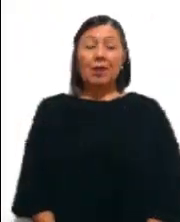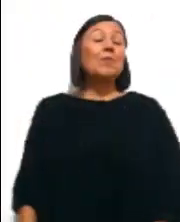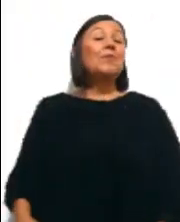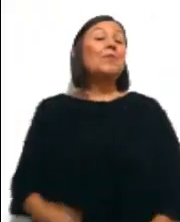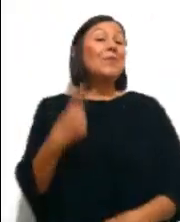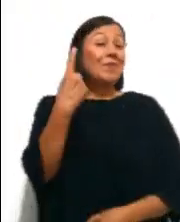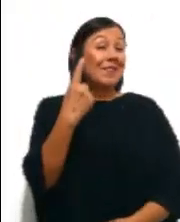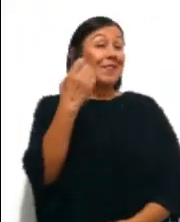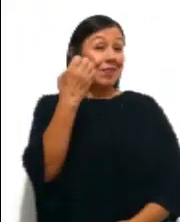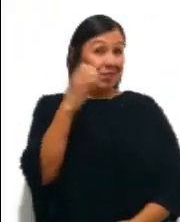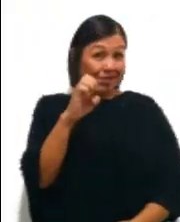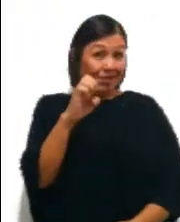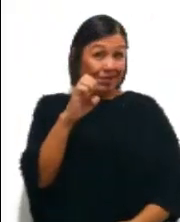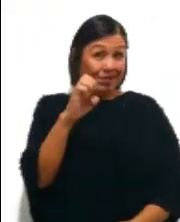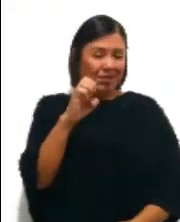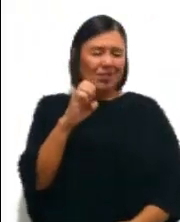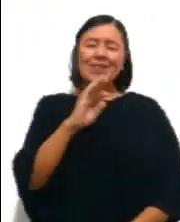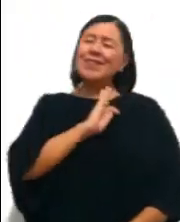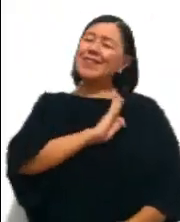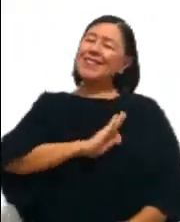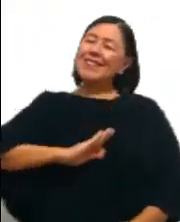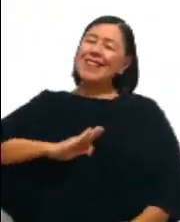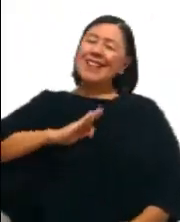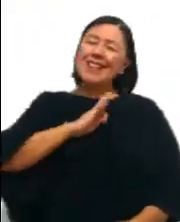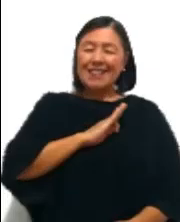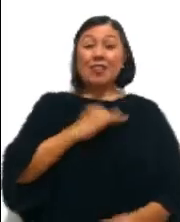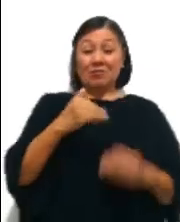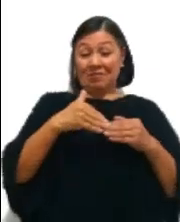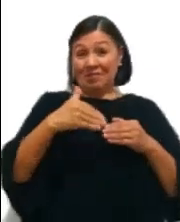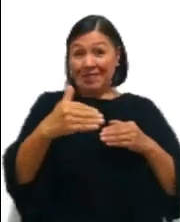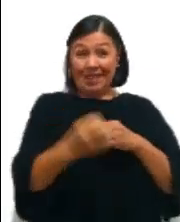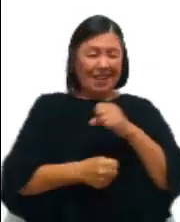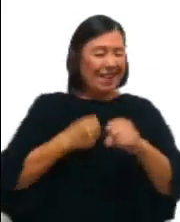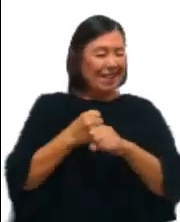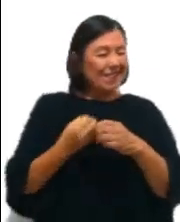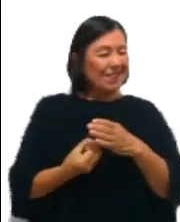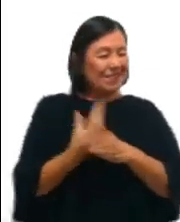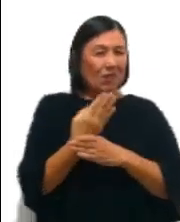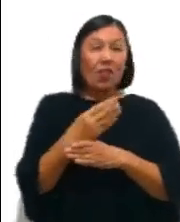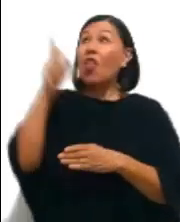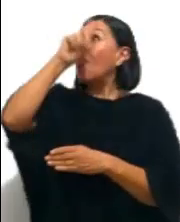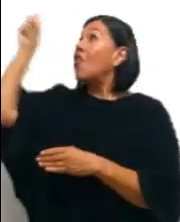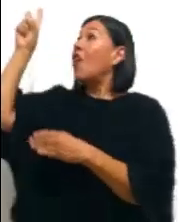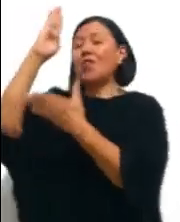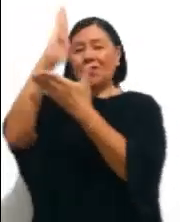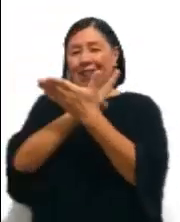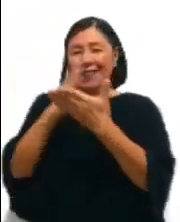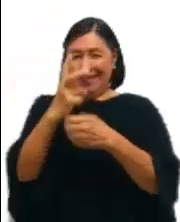Primero de Enero, un feliz y próspero año nuevo, bendecido por Dios